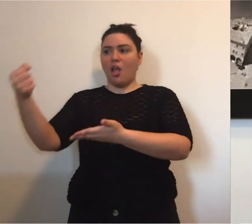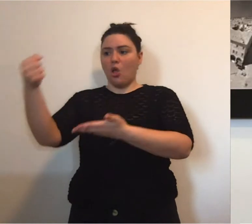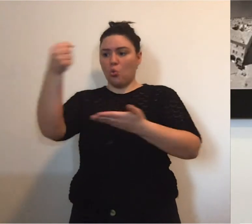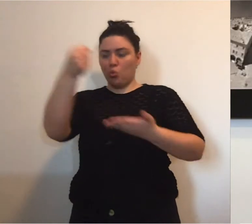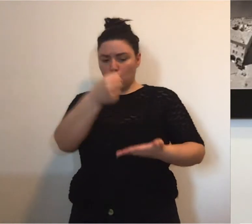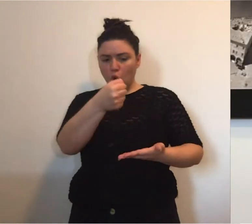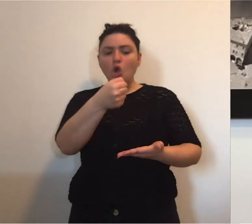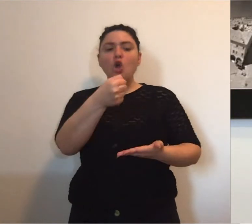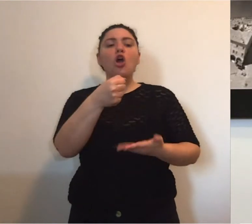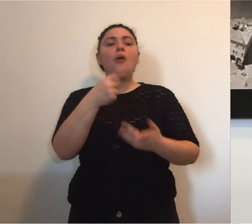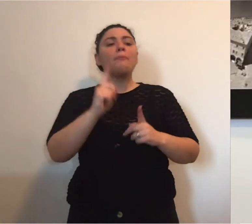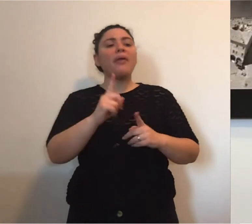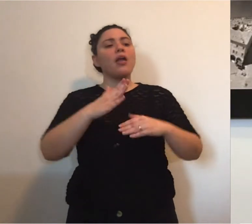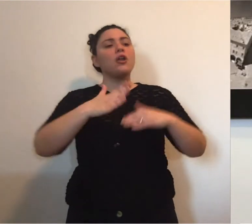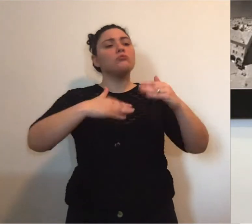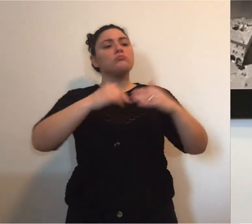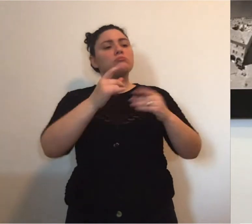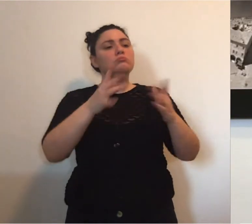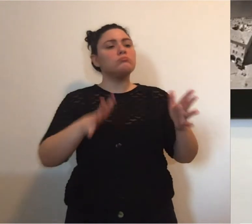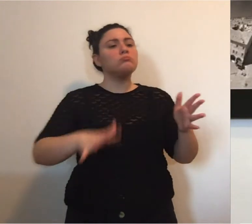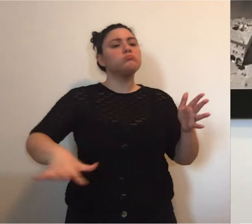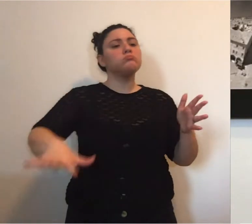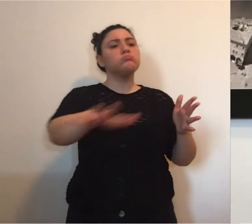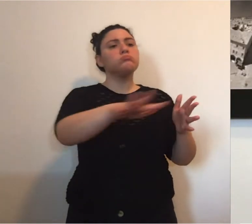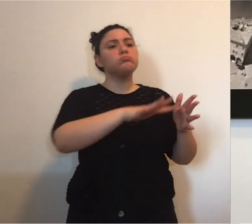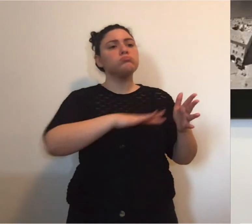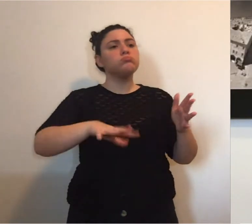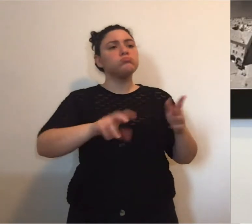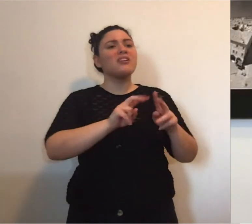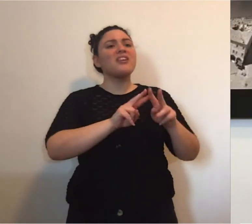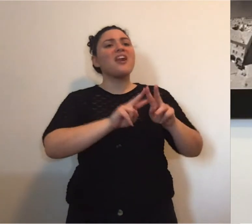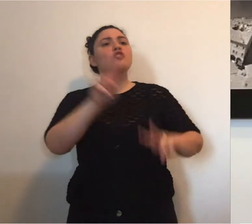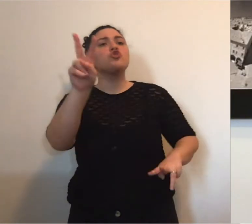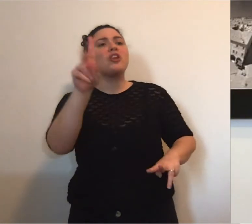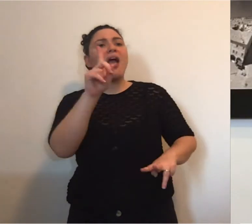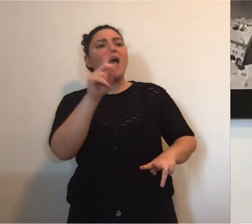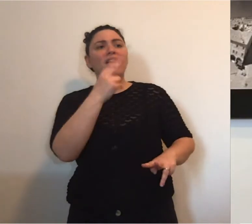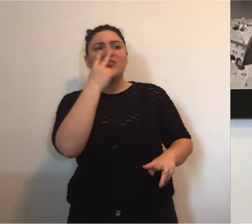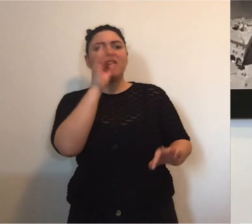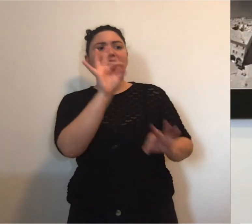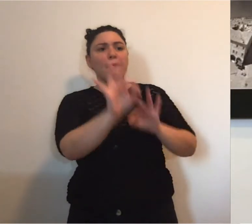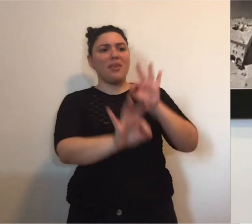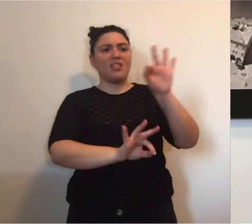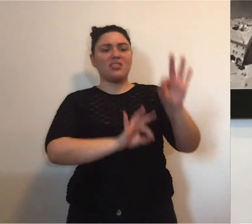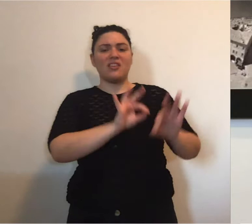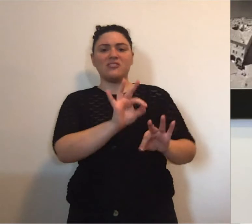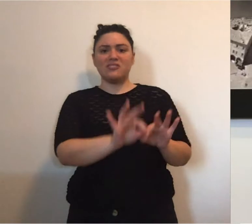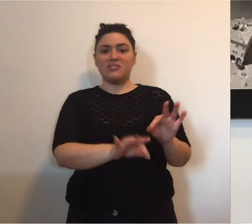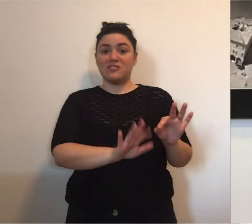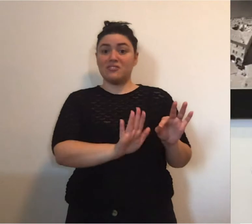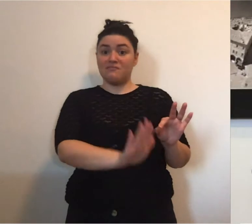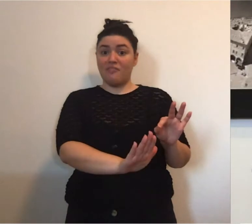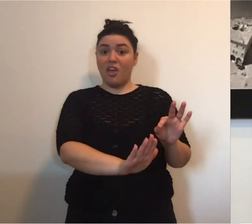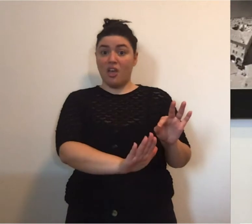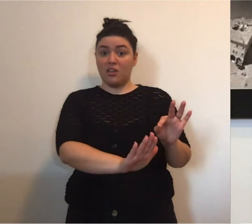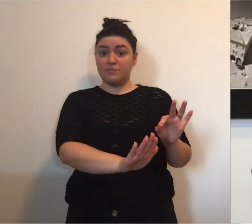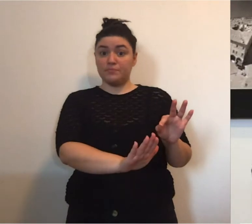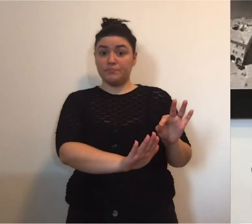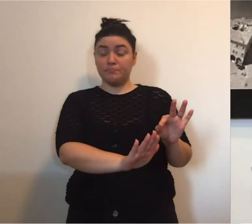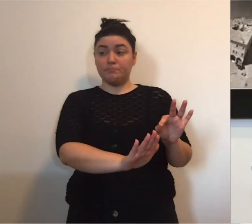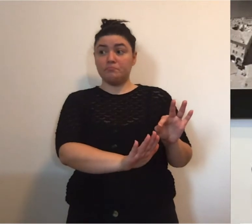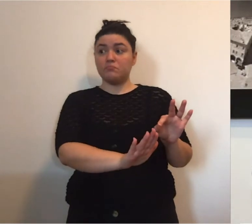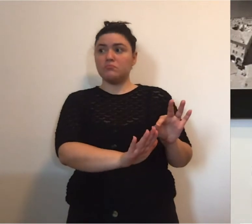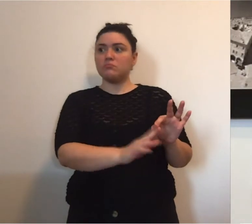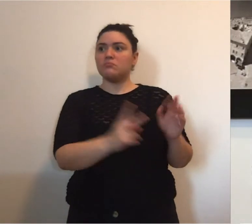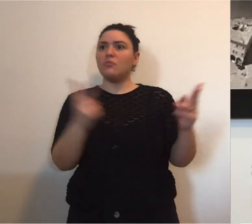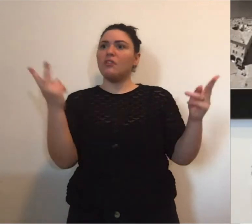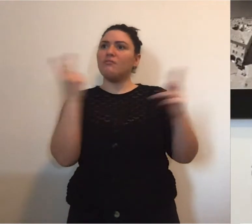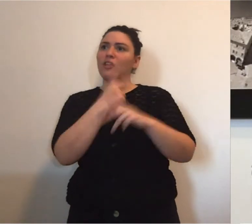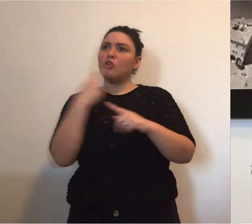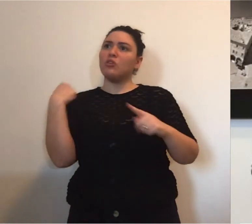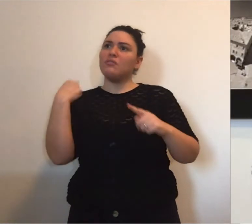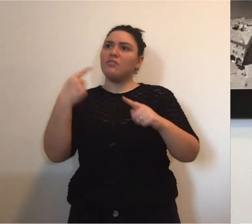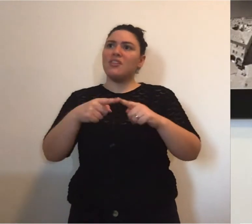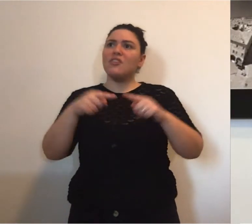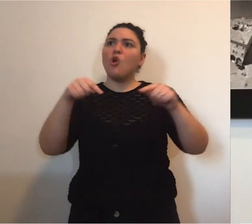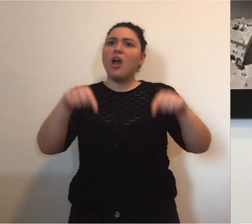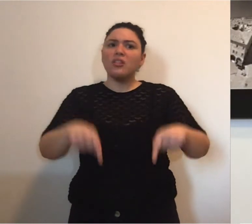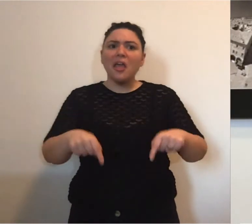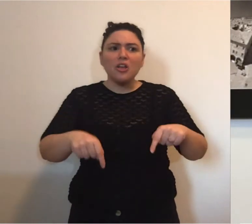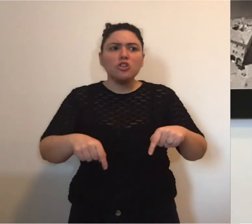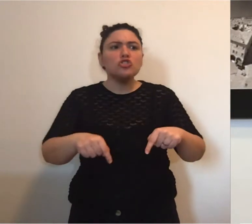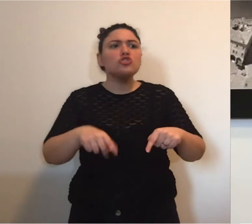per costruire un hub nazionale di terapia intensiva. Anche adesso,